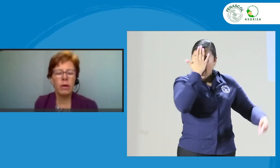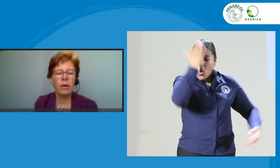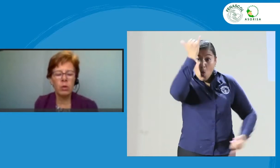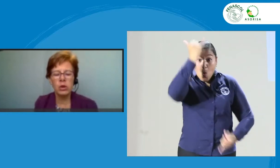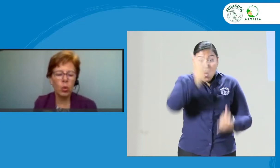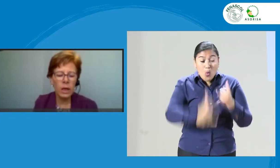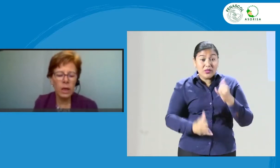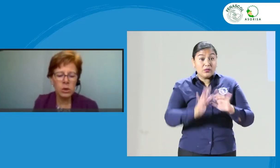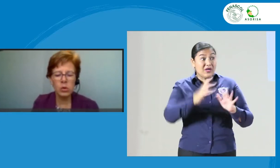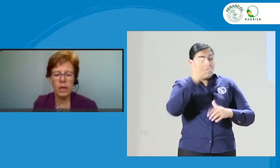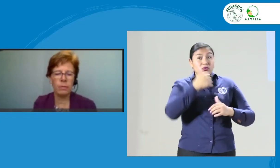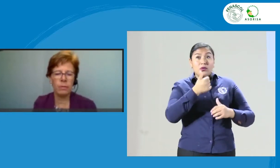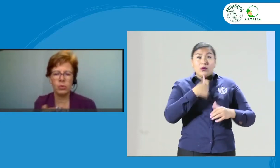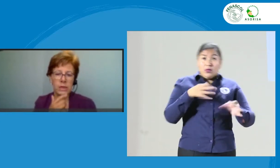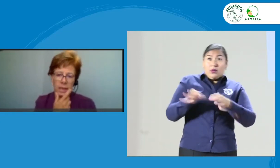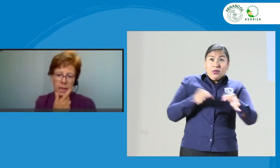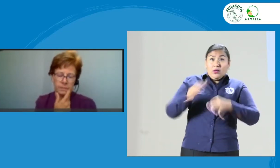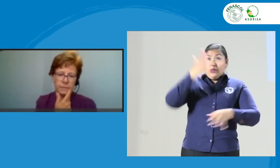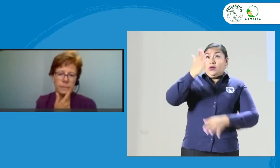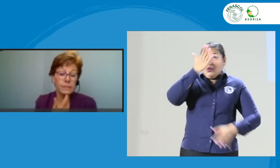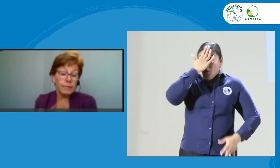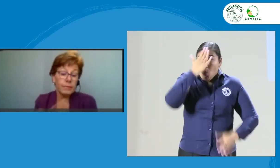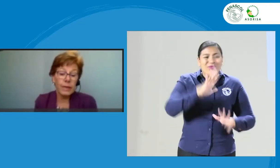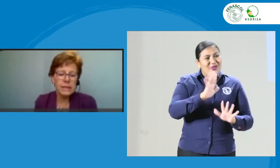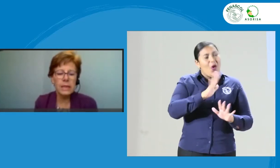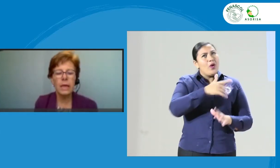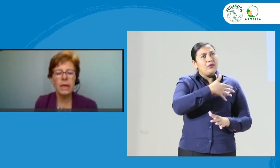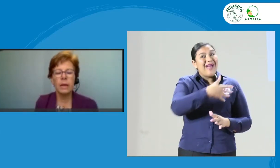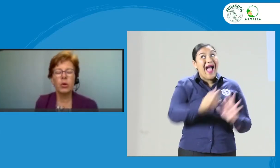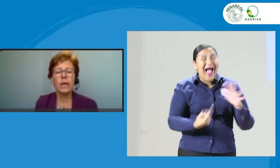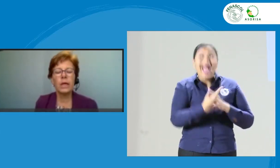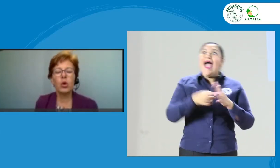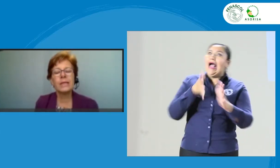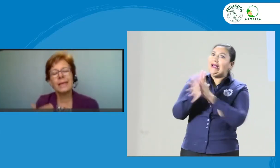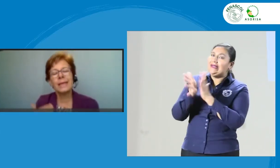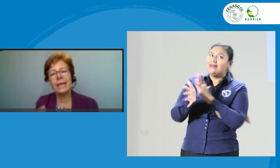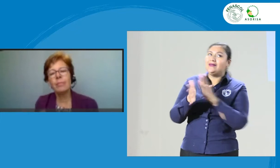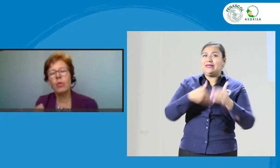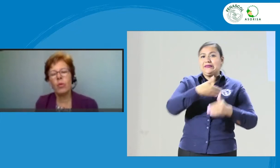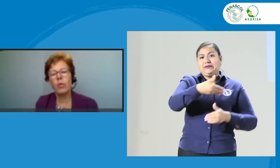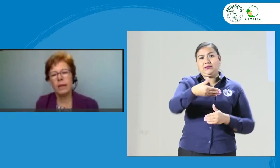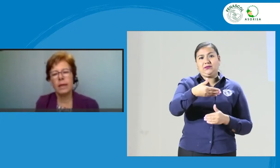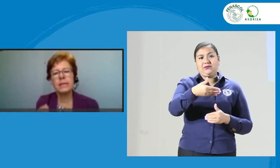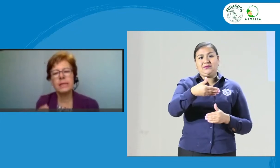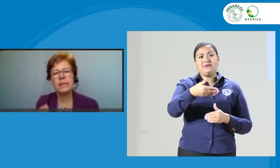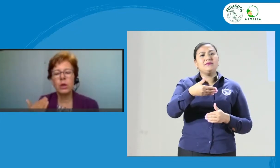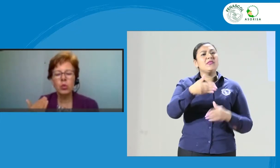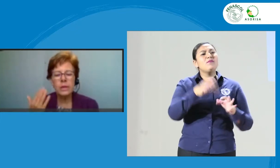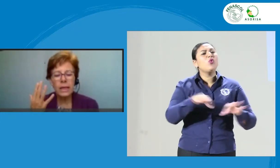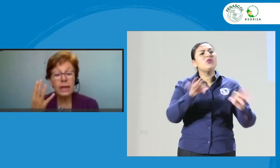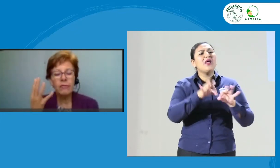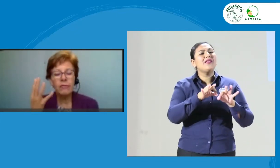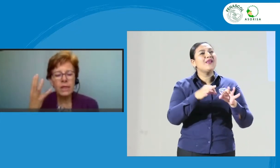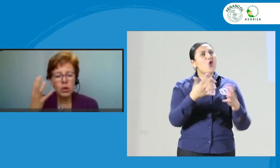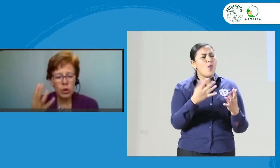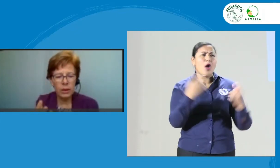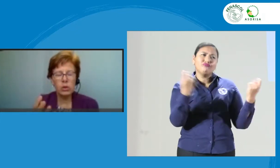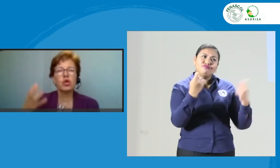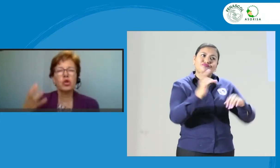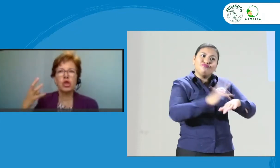evaluación cuáles son los ejemplos y ya. Porque lo que se quiere promover es que uno esté reflexionando esos tres